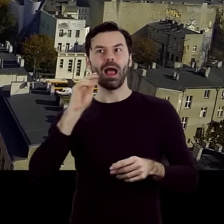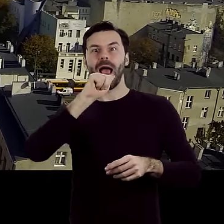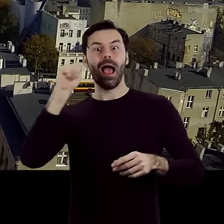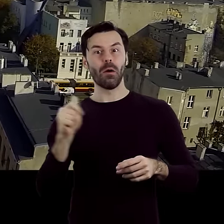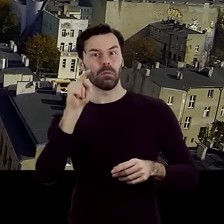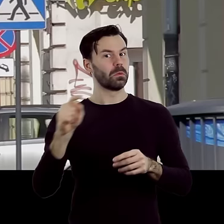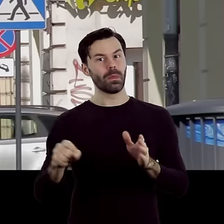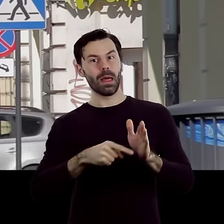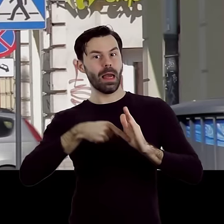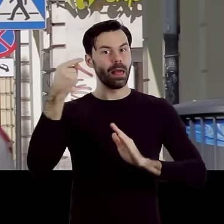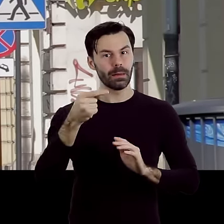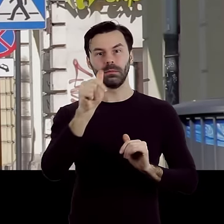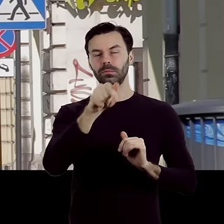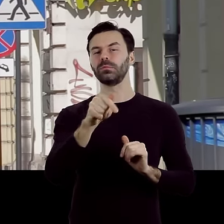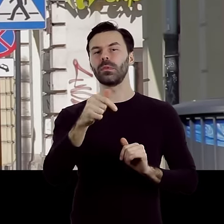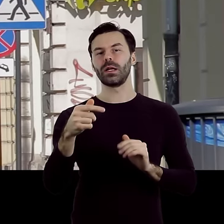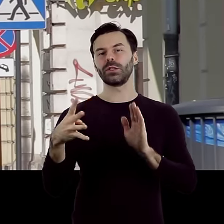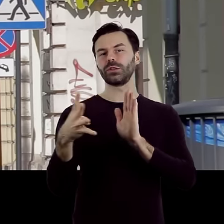rozwoju miasta pod koniec XIX wieku.